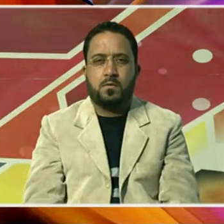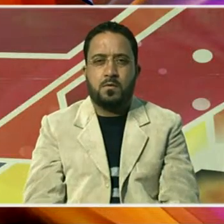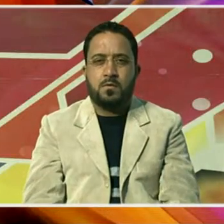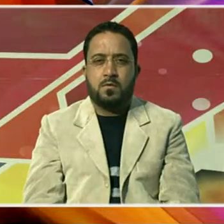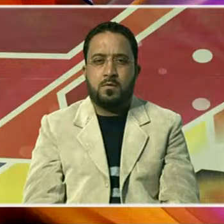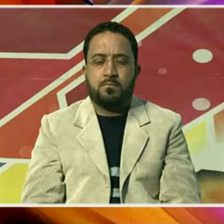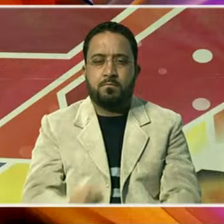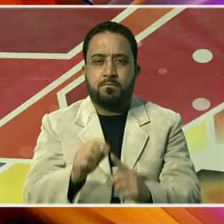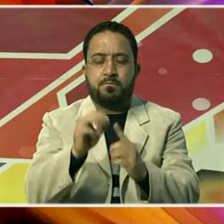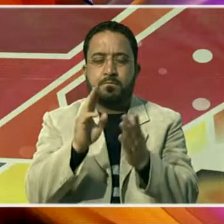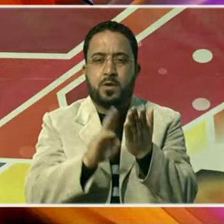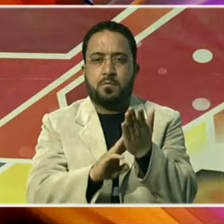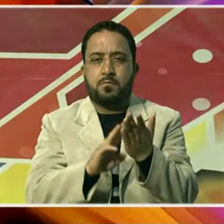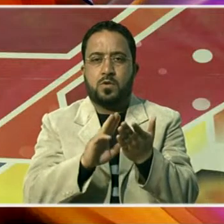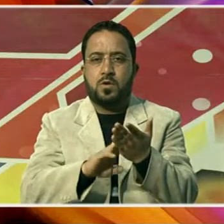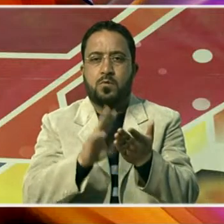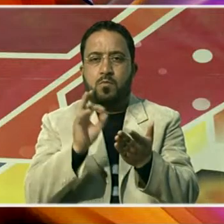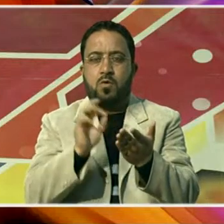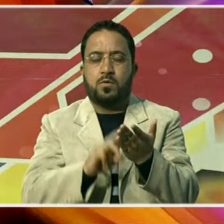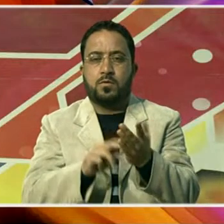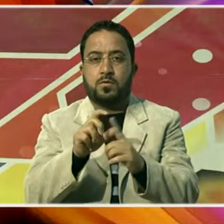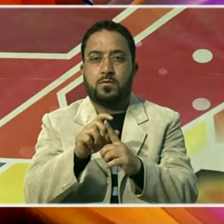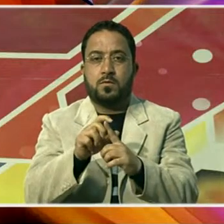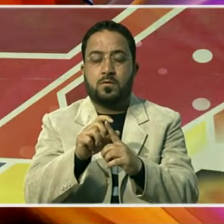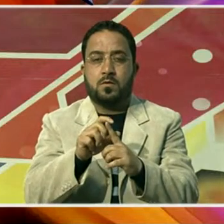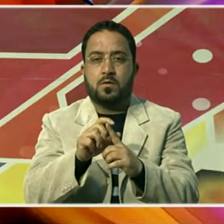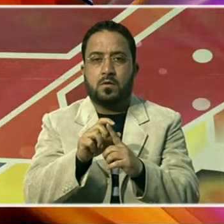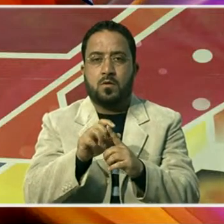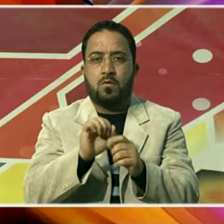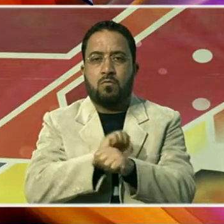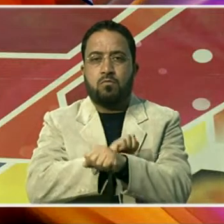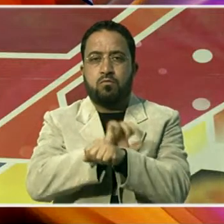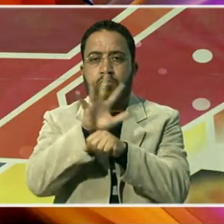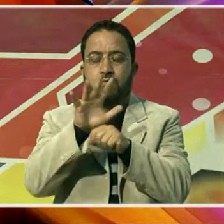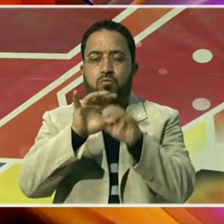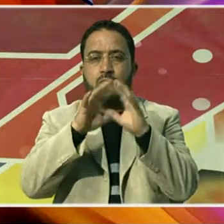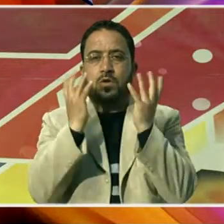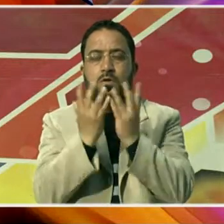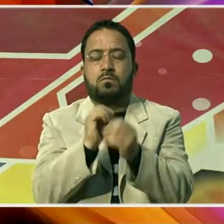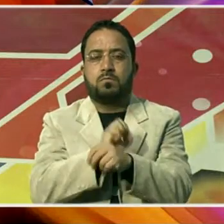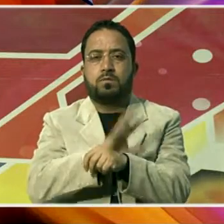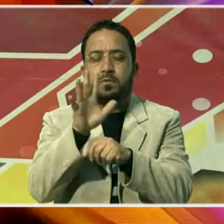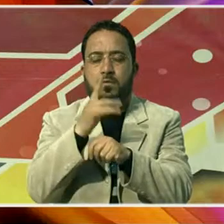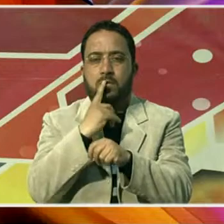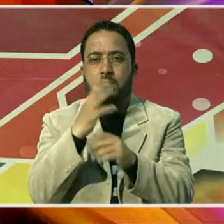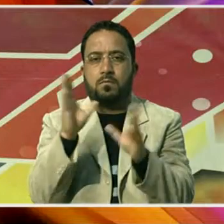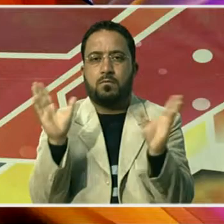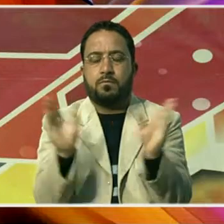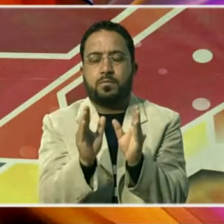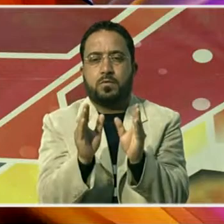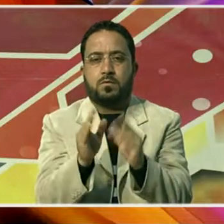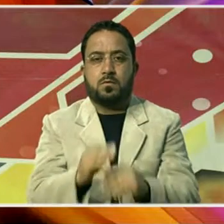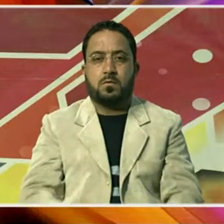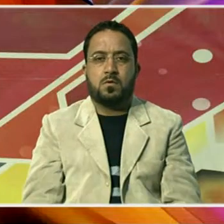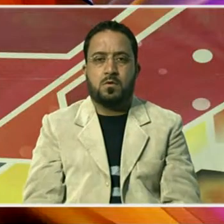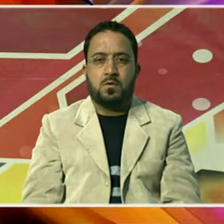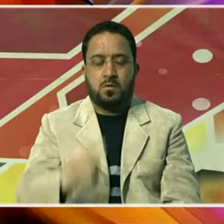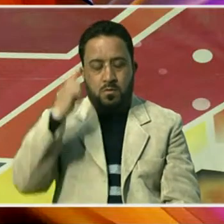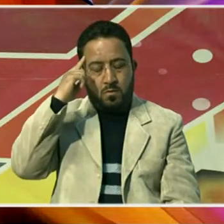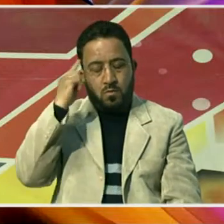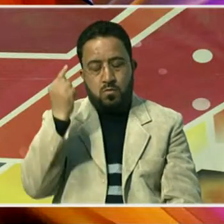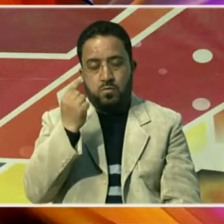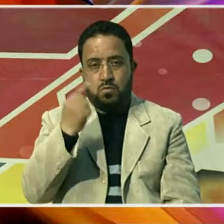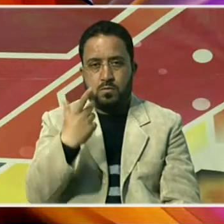وزیراعظم نے کہا کہ کرونا عالمی وبا کو پھیلنے سے روکنے کے لیے انتہائی سنجویرگی